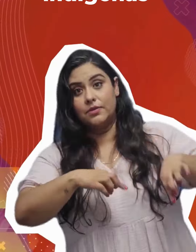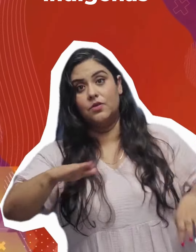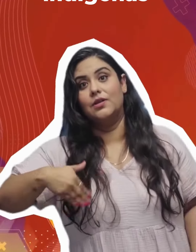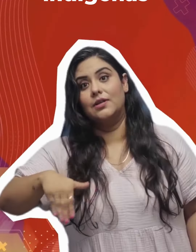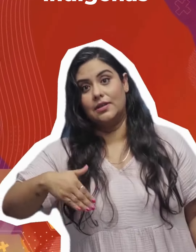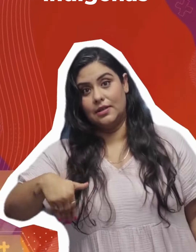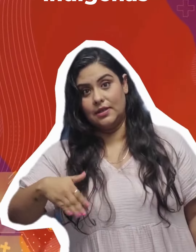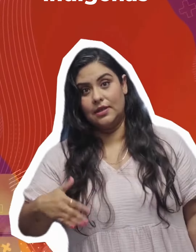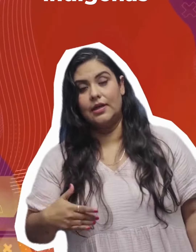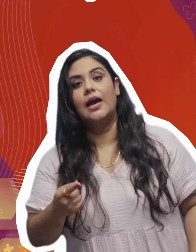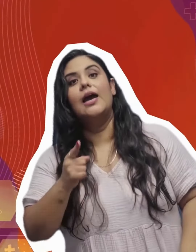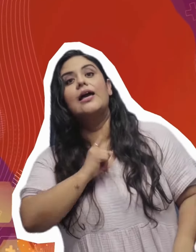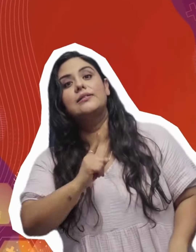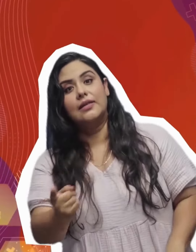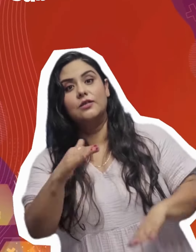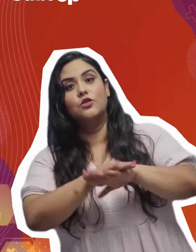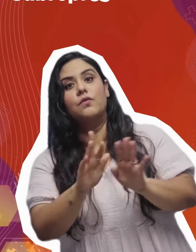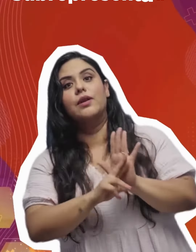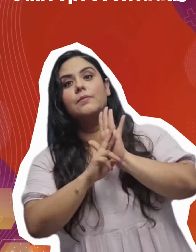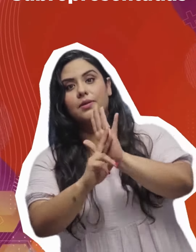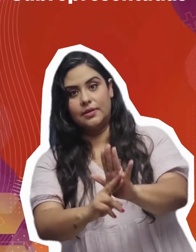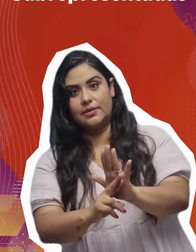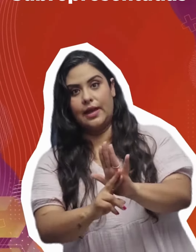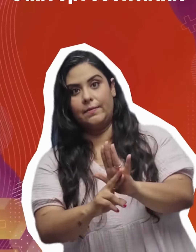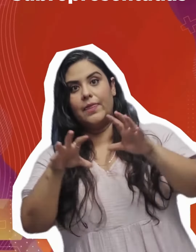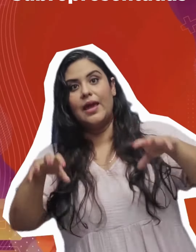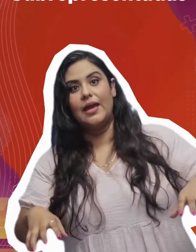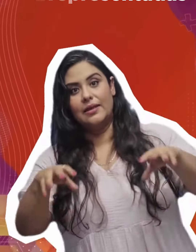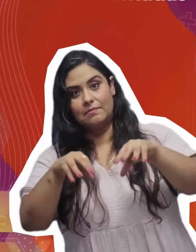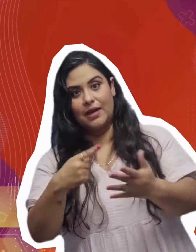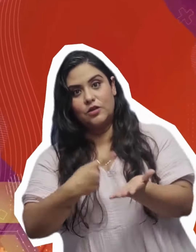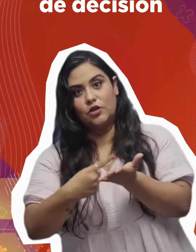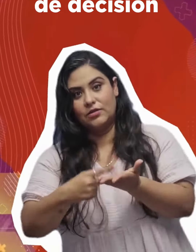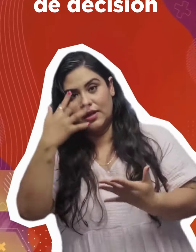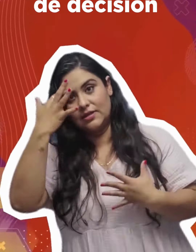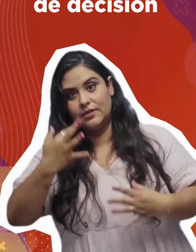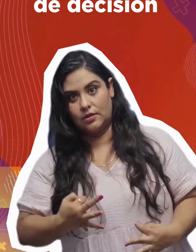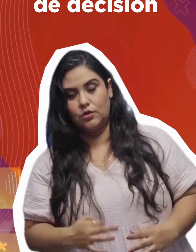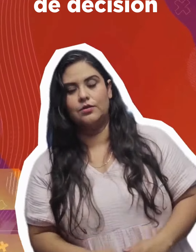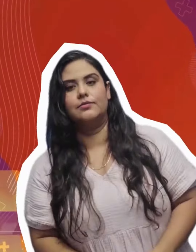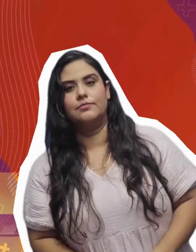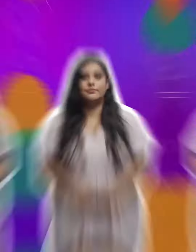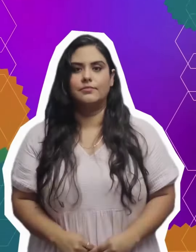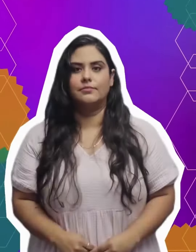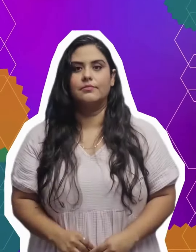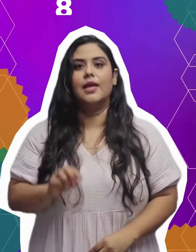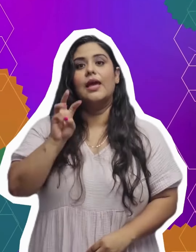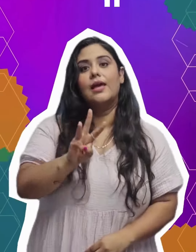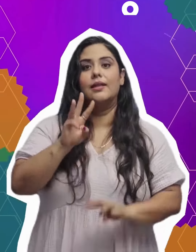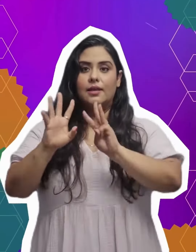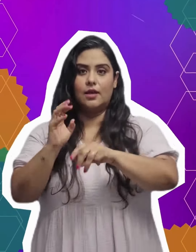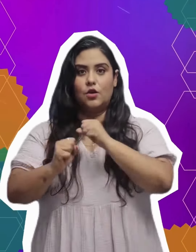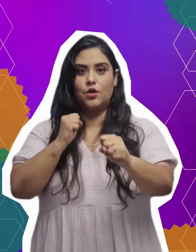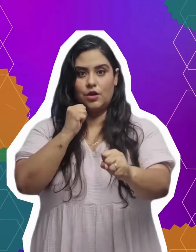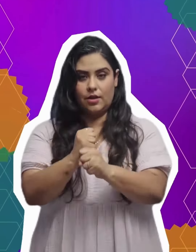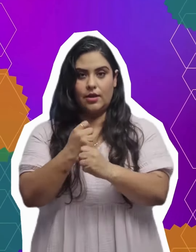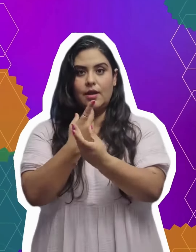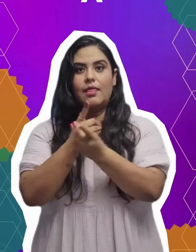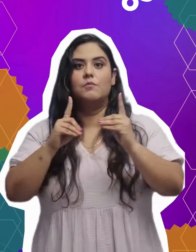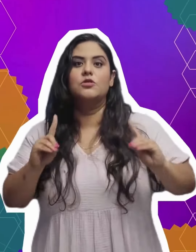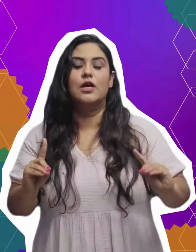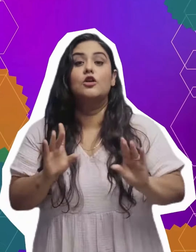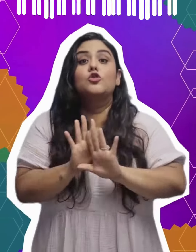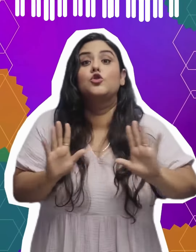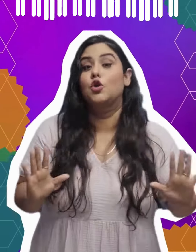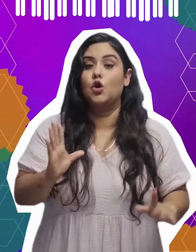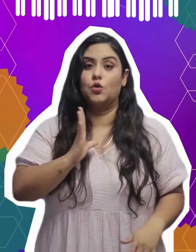Las personas indígenas están subrepresentadas en espacios de toma de decisión. En 38 años